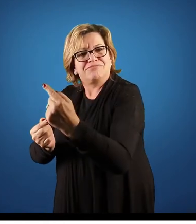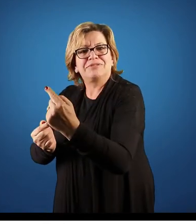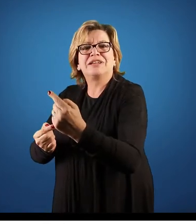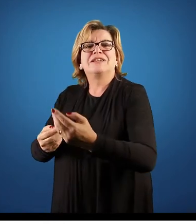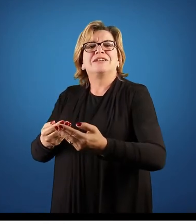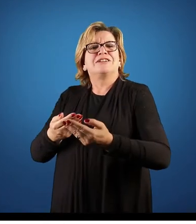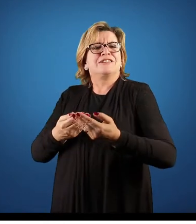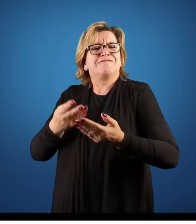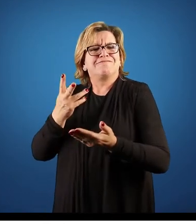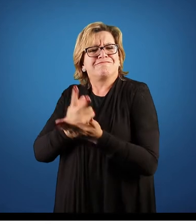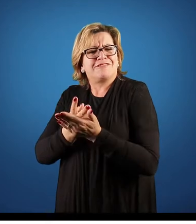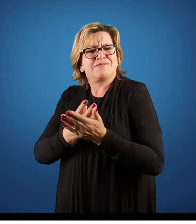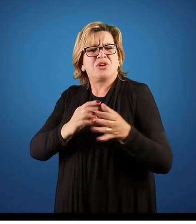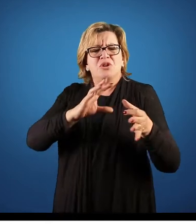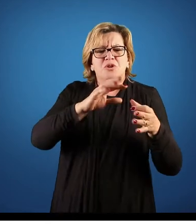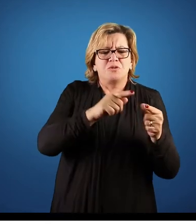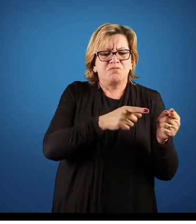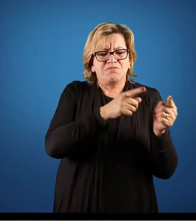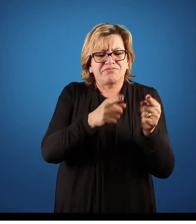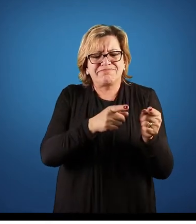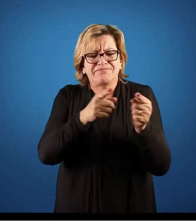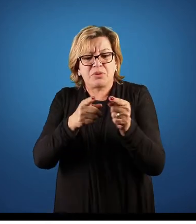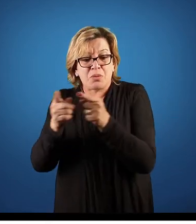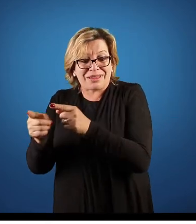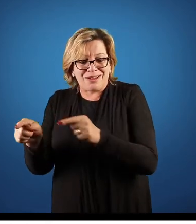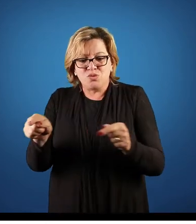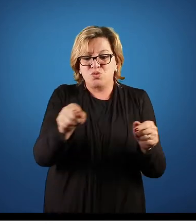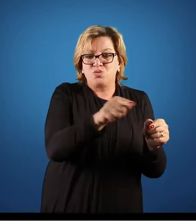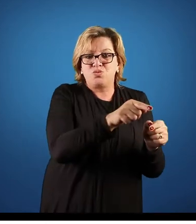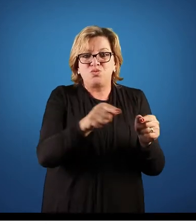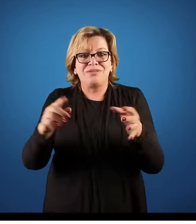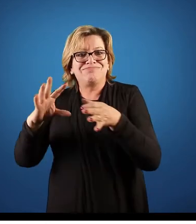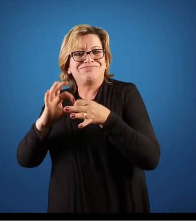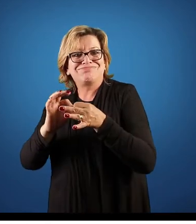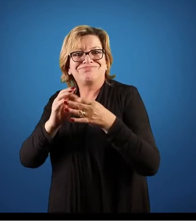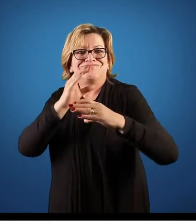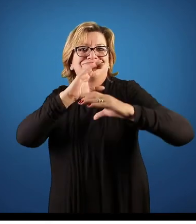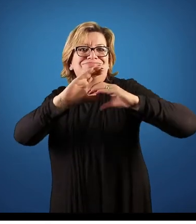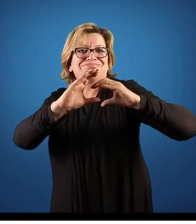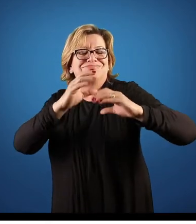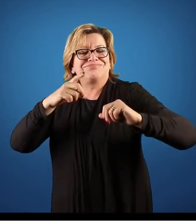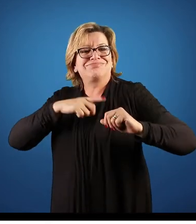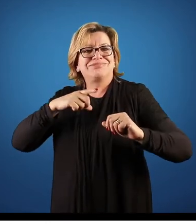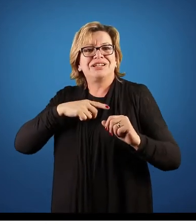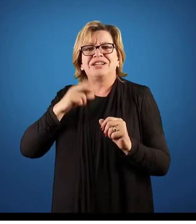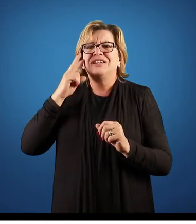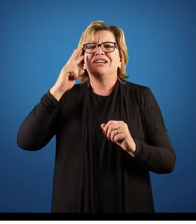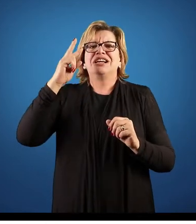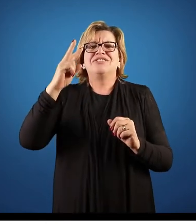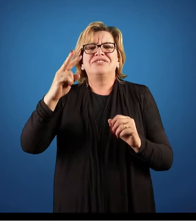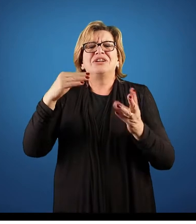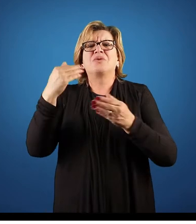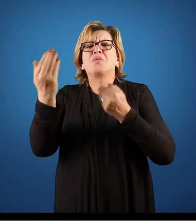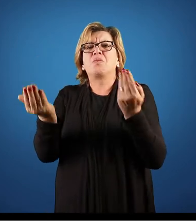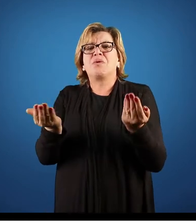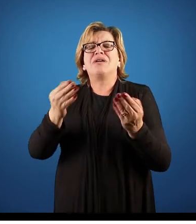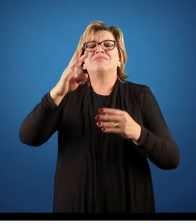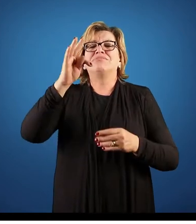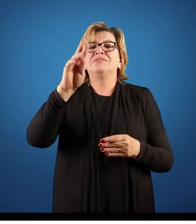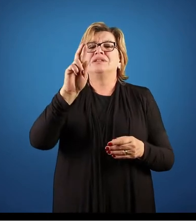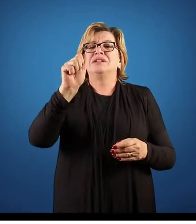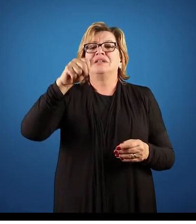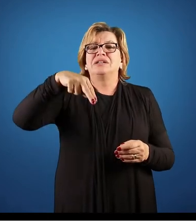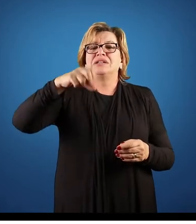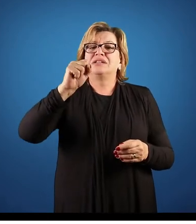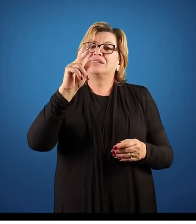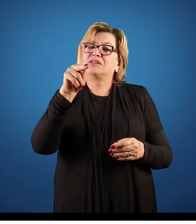de separação nessa mercadoria, vai ver qual que é o transportador selecionado para ser enviada essa mercadoria para o meu